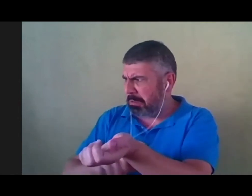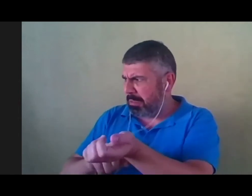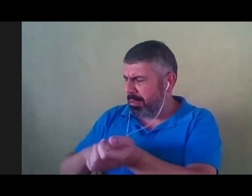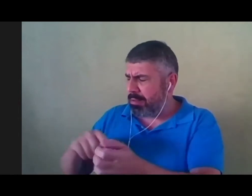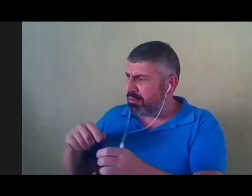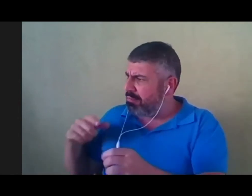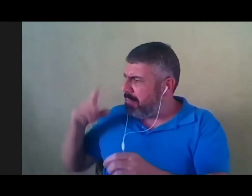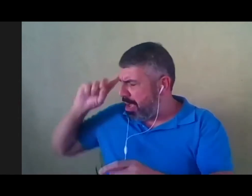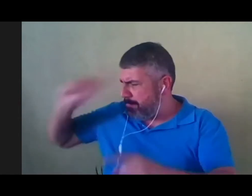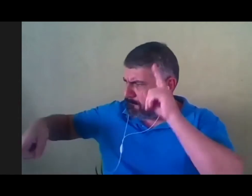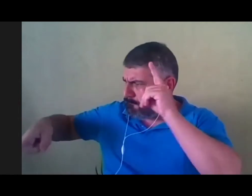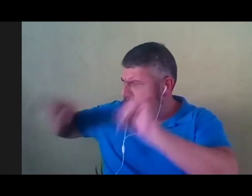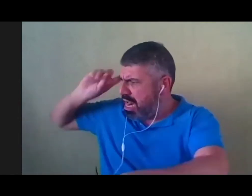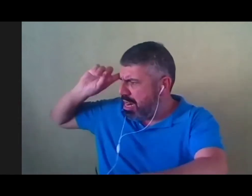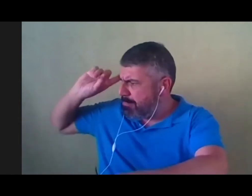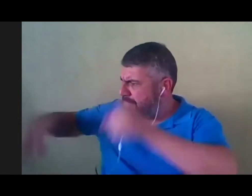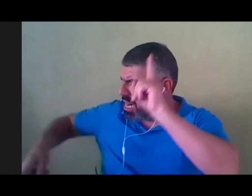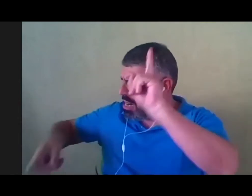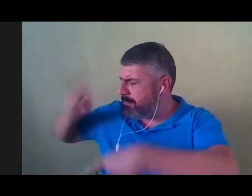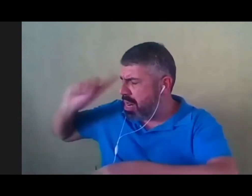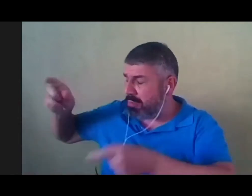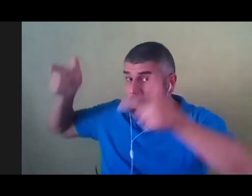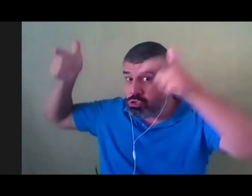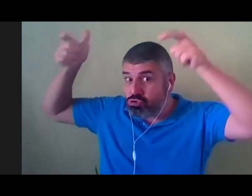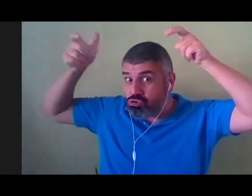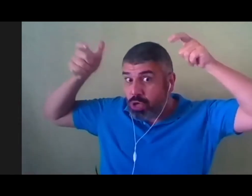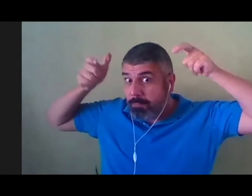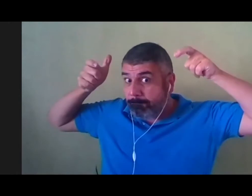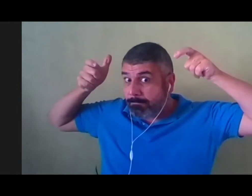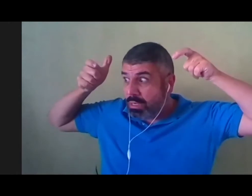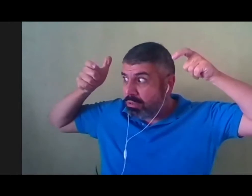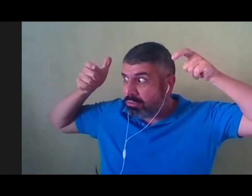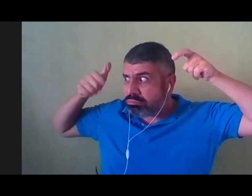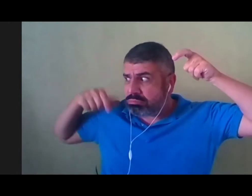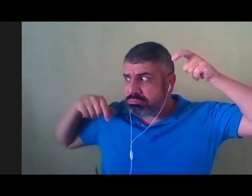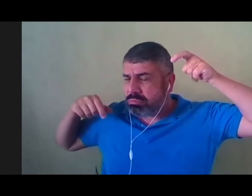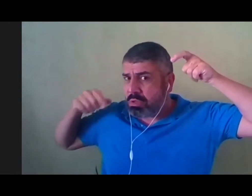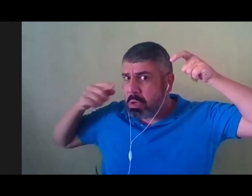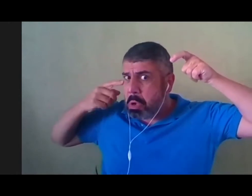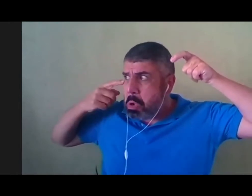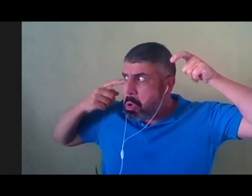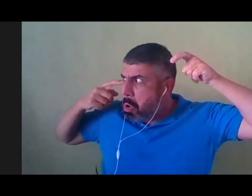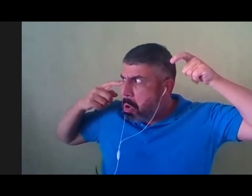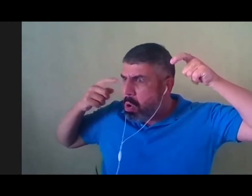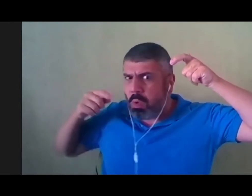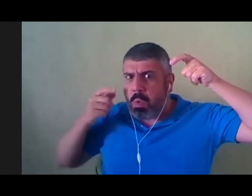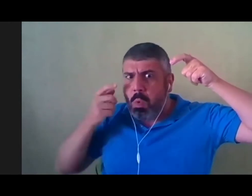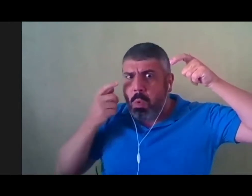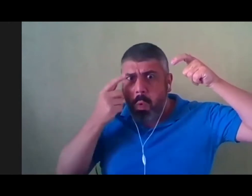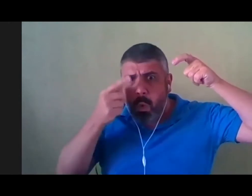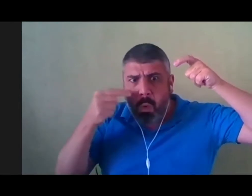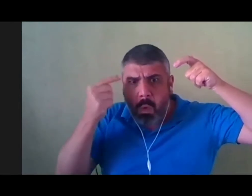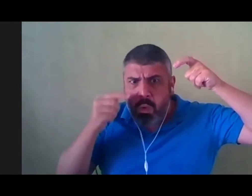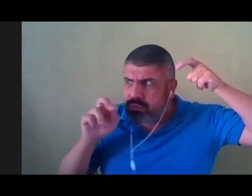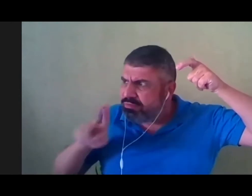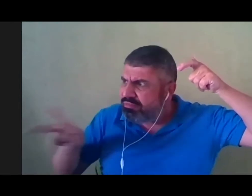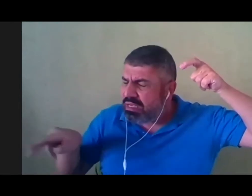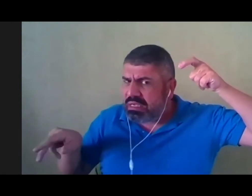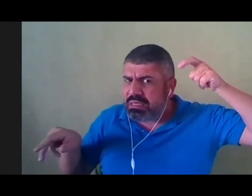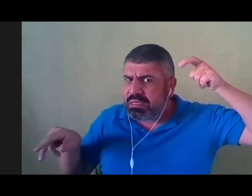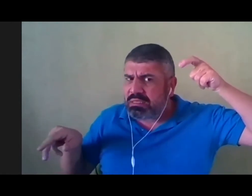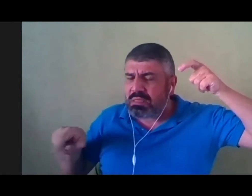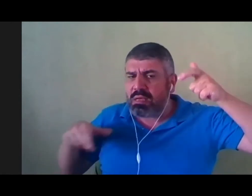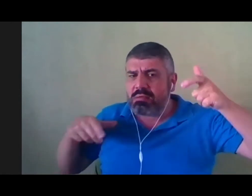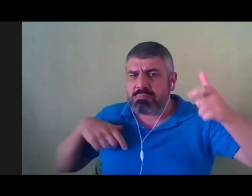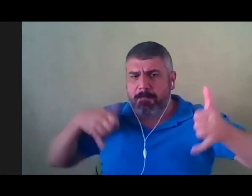comandos. Usava chapéu. Tinha um olhar com a cor diferente. Usava umas botas